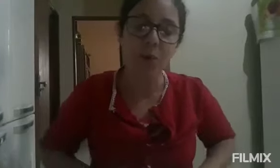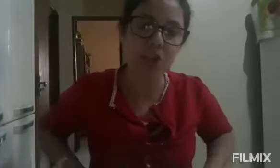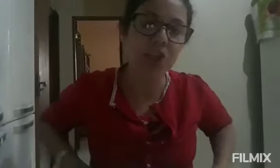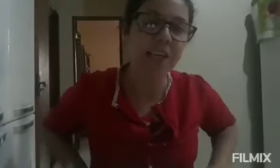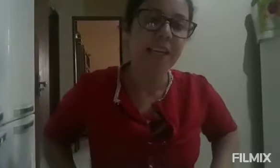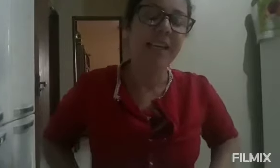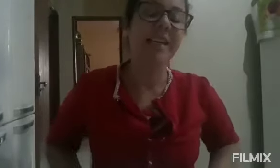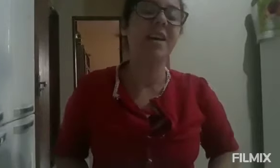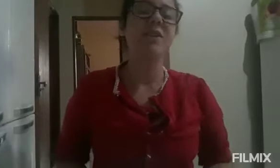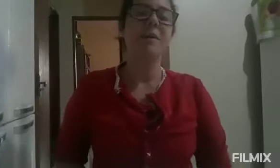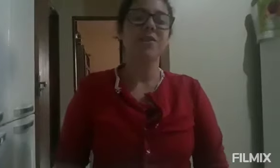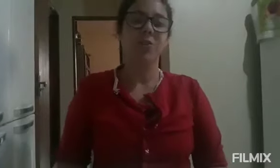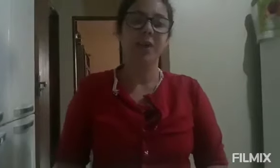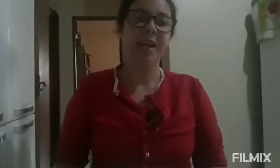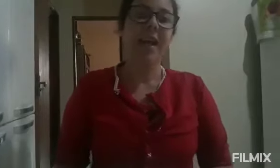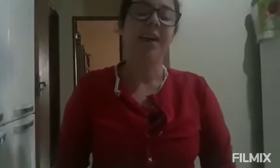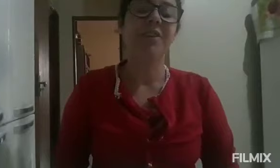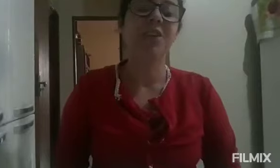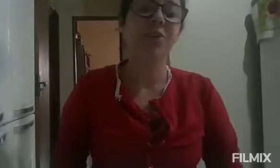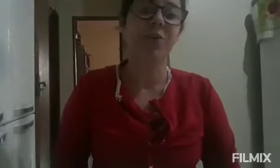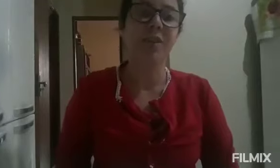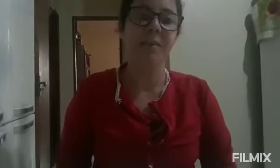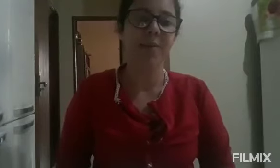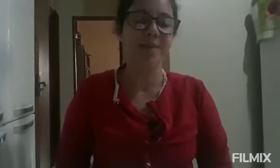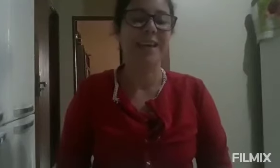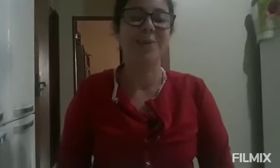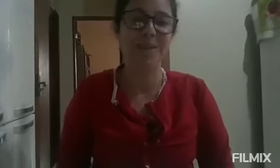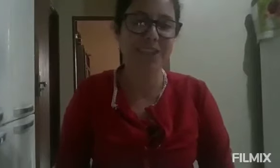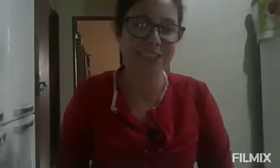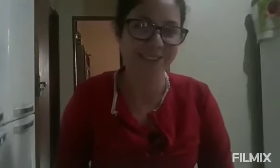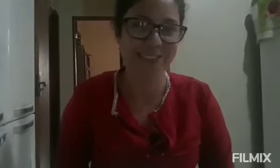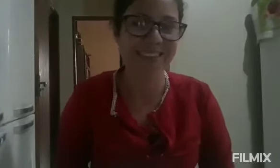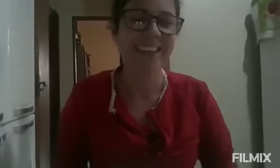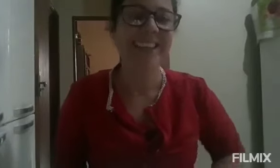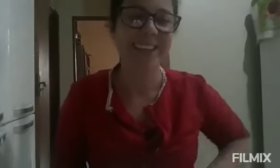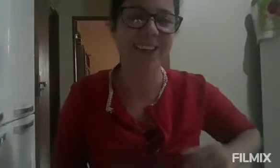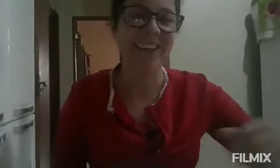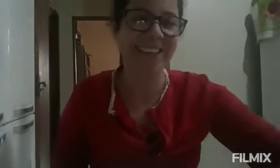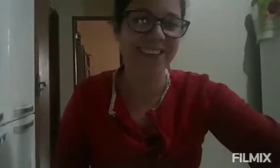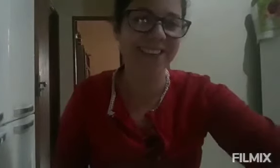um bom dia e que Deus abençoe a vida de todos os irmãos. Em nome de Jesus. Glória a Deus.